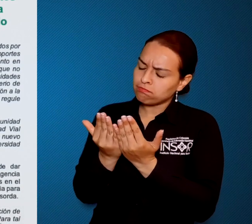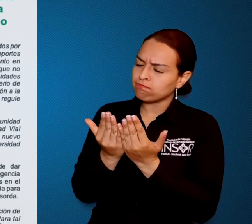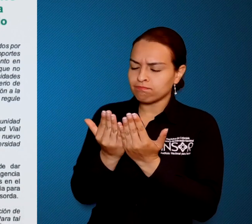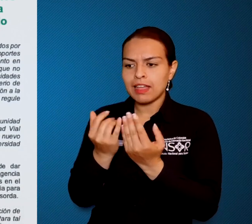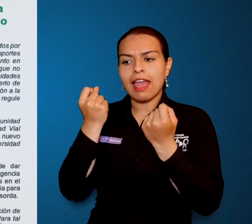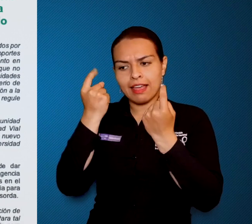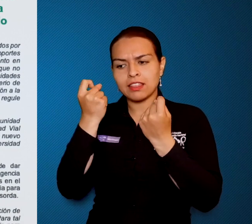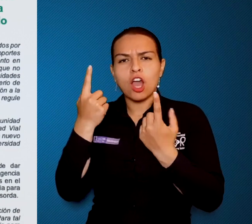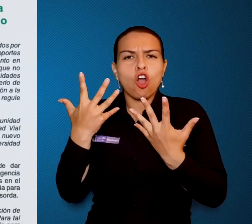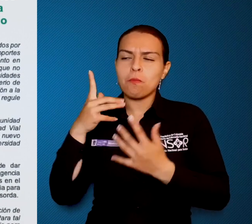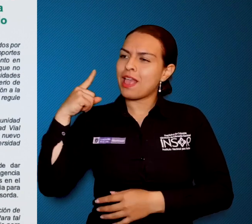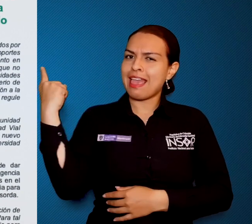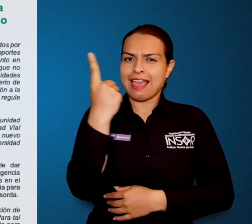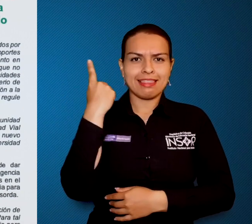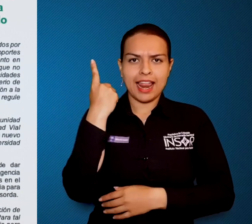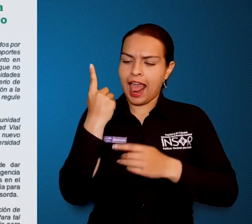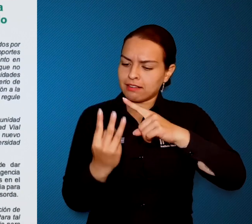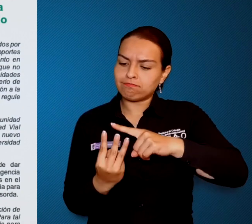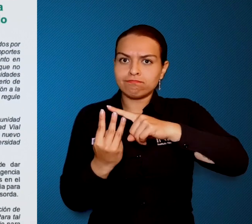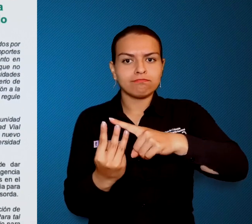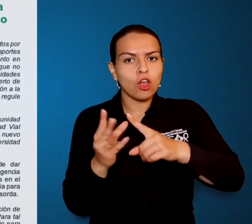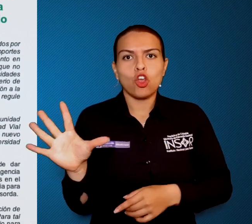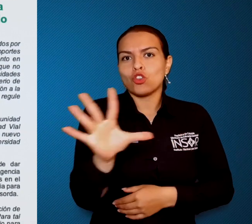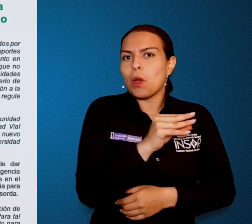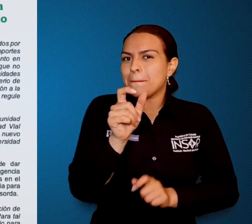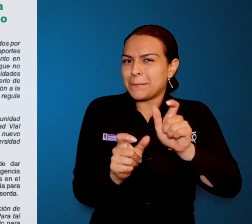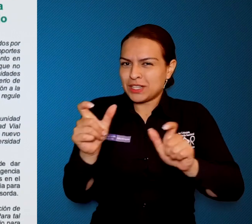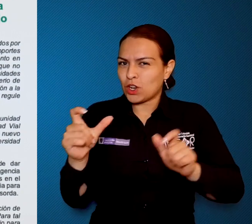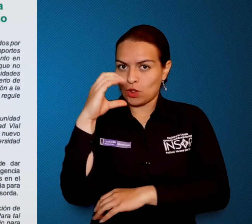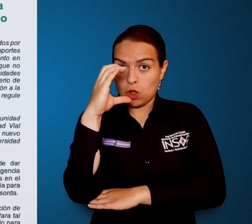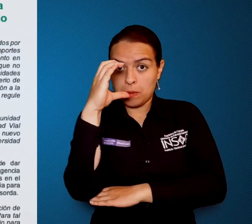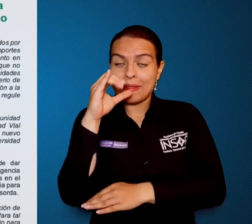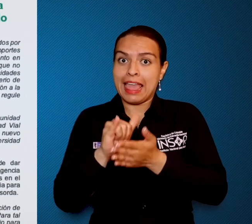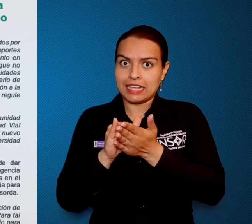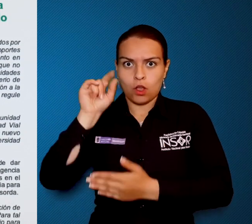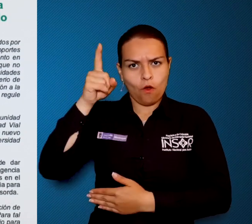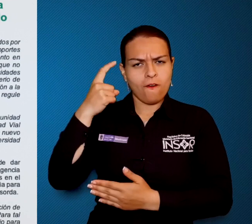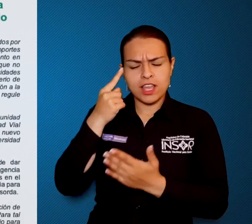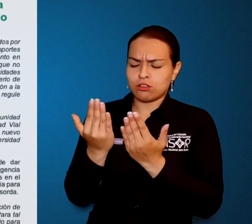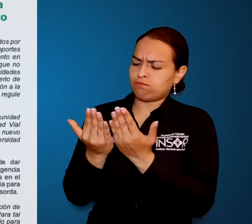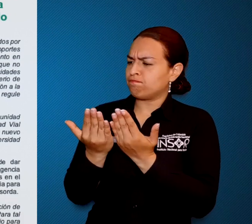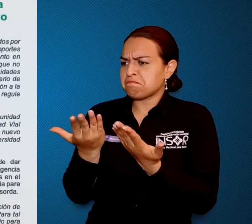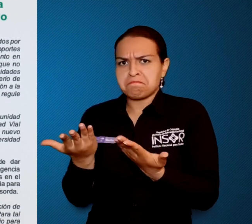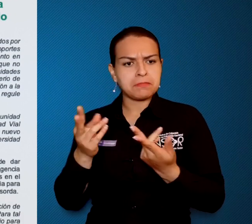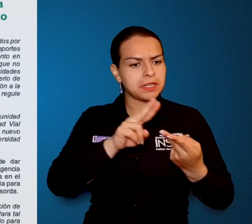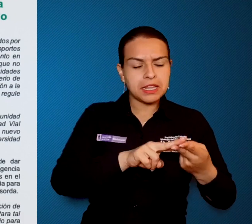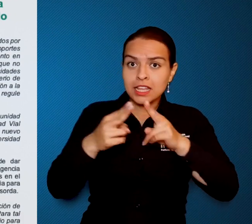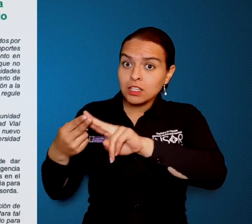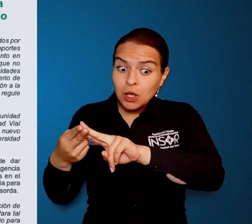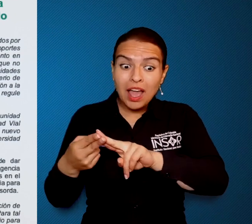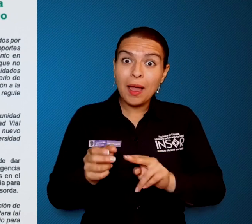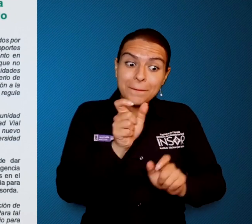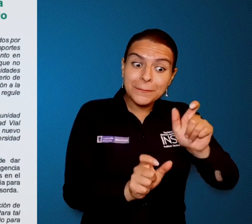técnicos y prácticos, con el fin de entender el proceso de licenciamiento en Colombia para todos los ciudadanos, el Gobierno Nacional determinó